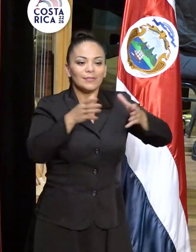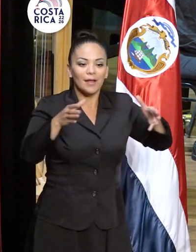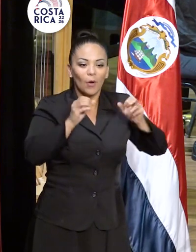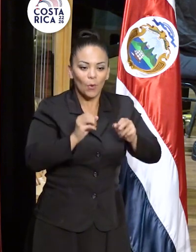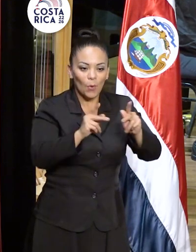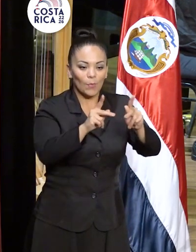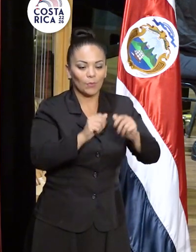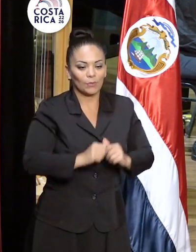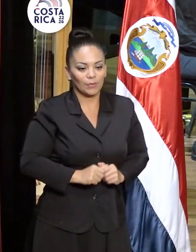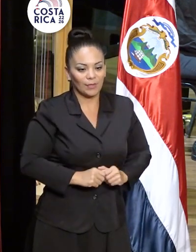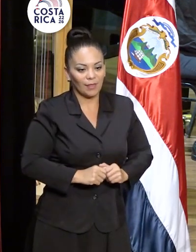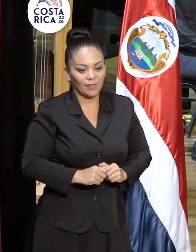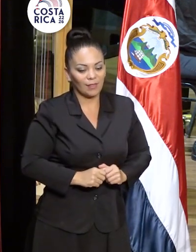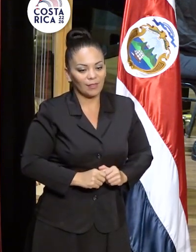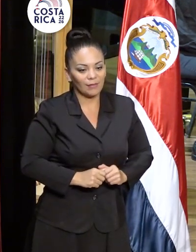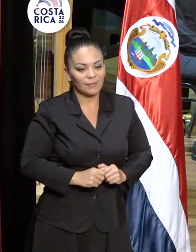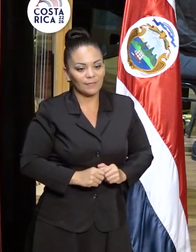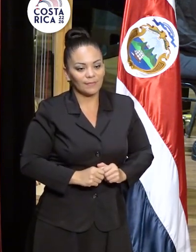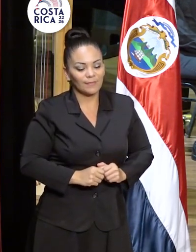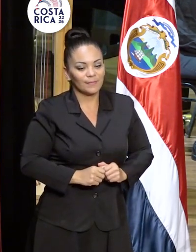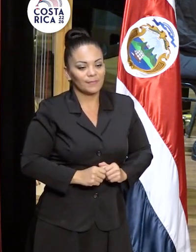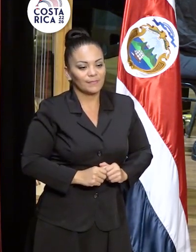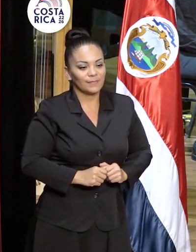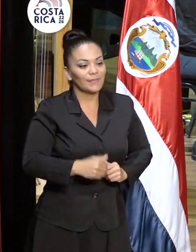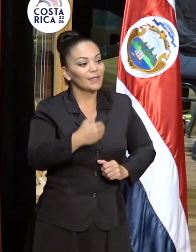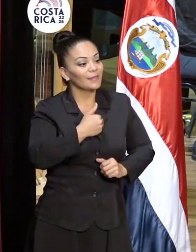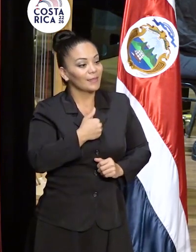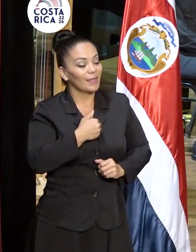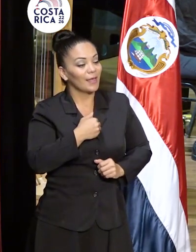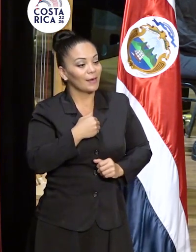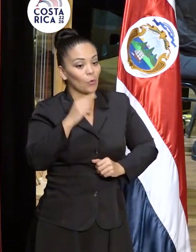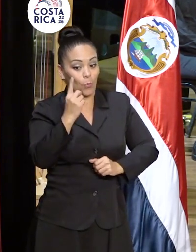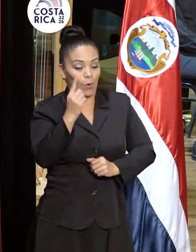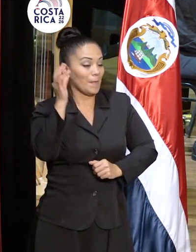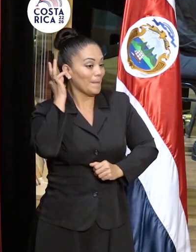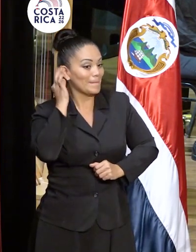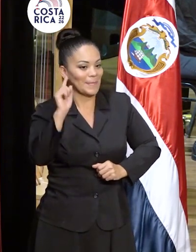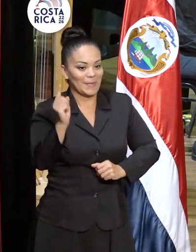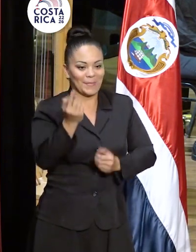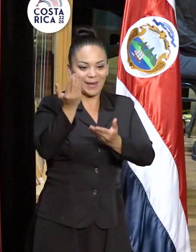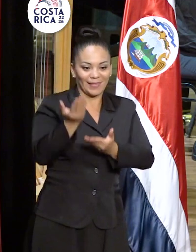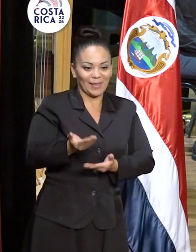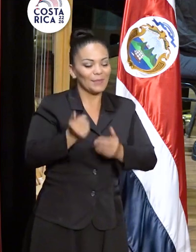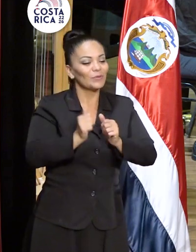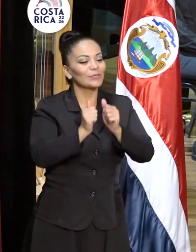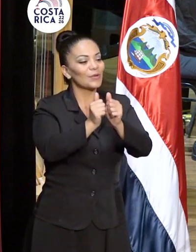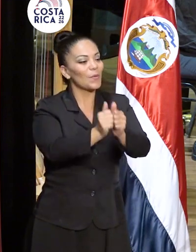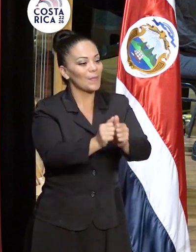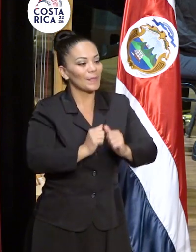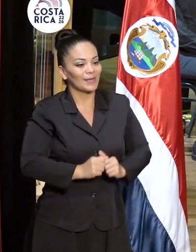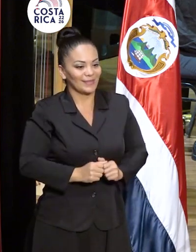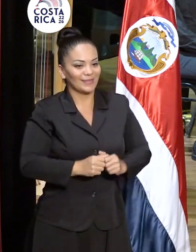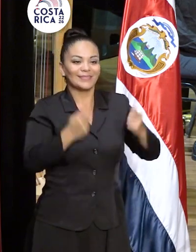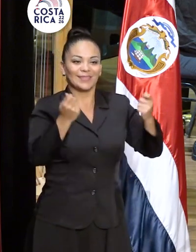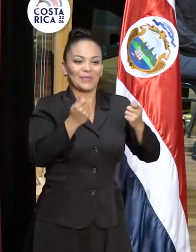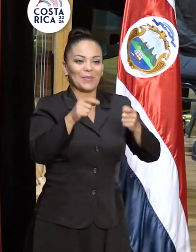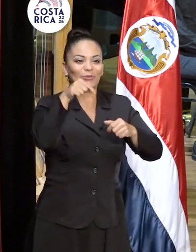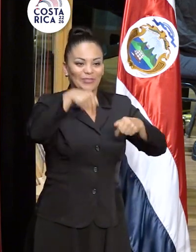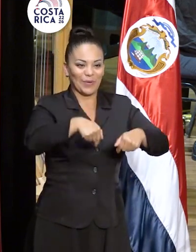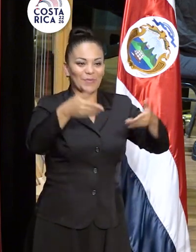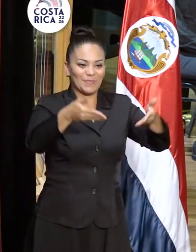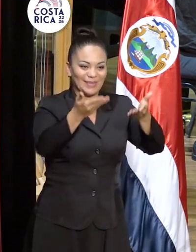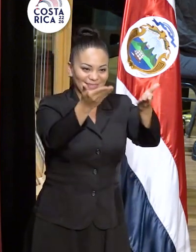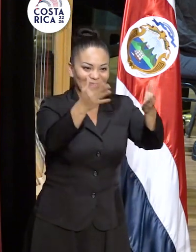oportunidad de tener una primera dama que nos acompaña y nos celebra y que está hoy aquí,